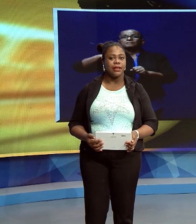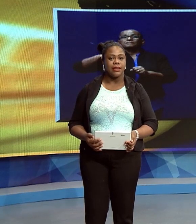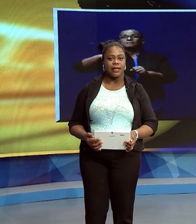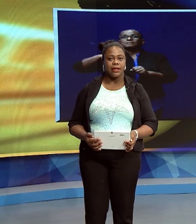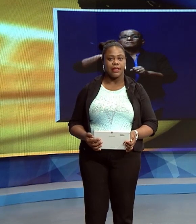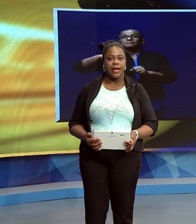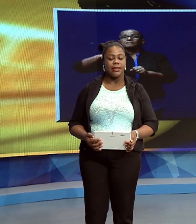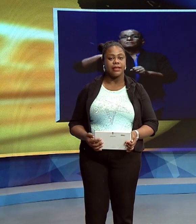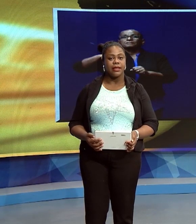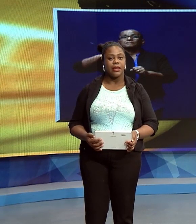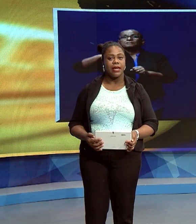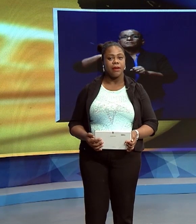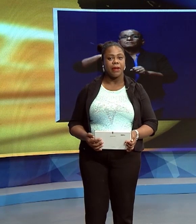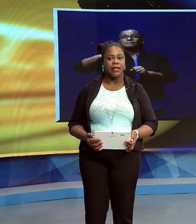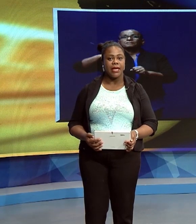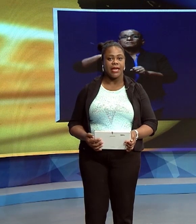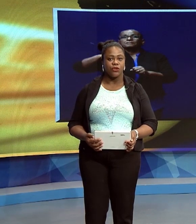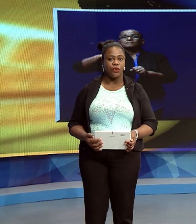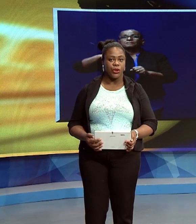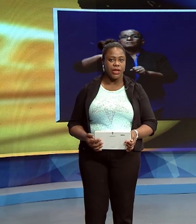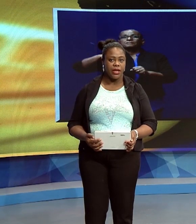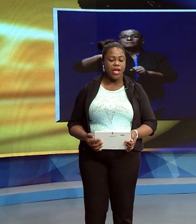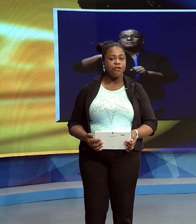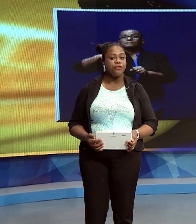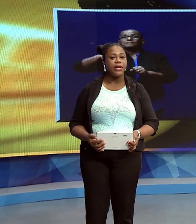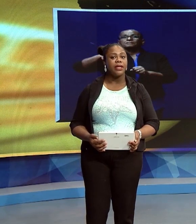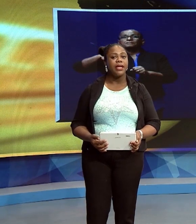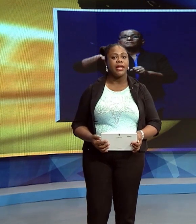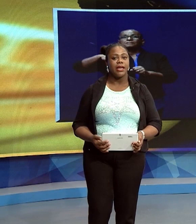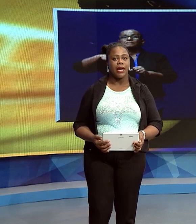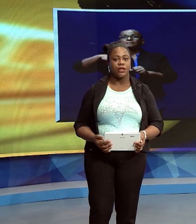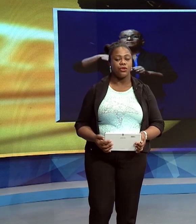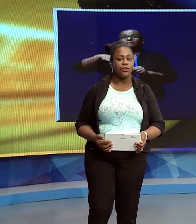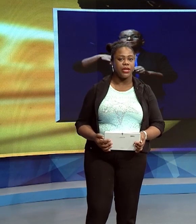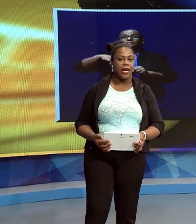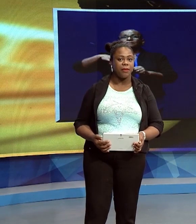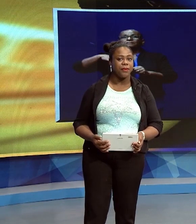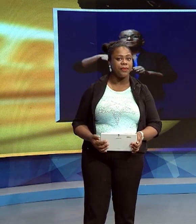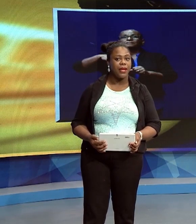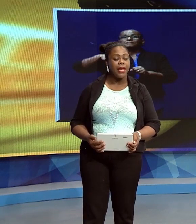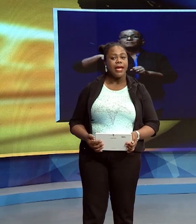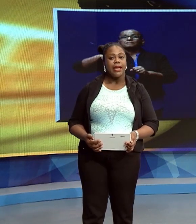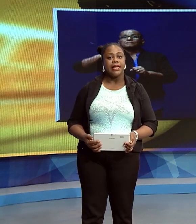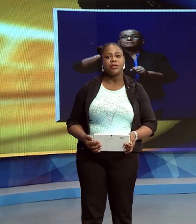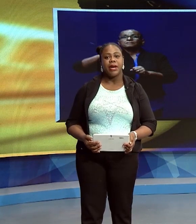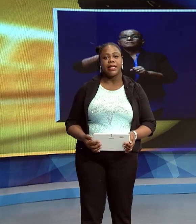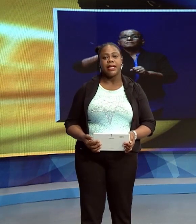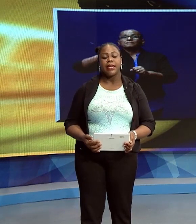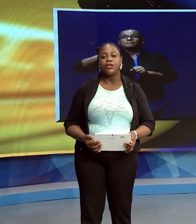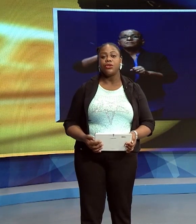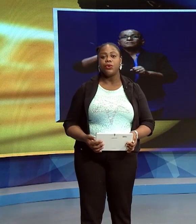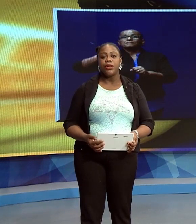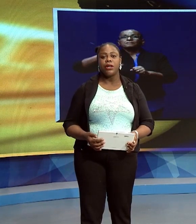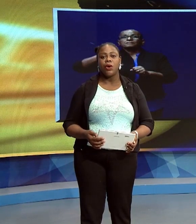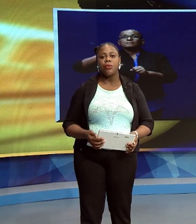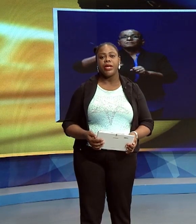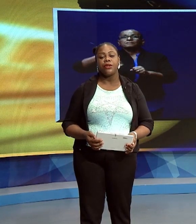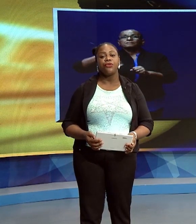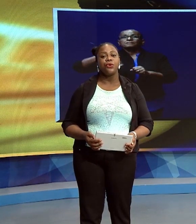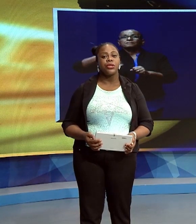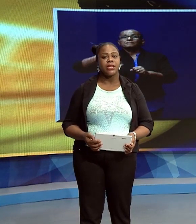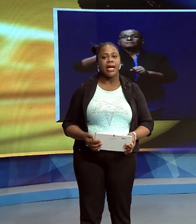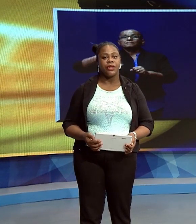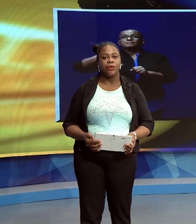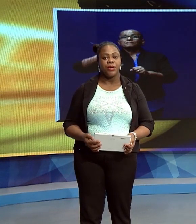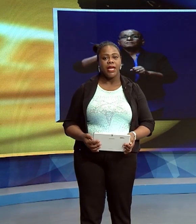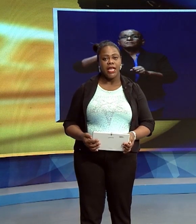artsen in te zetten tijdens de repatriëringsvluchten van en naar Suriname. Deze maatregel is nodig om